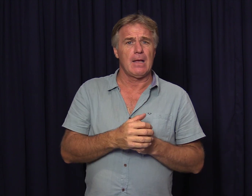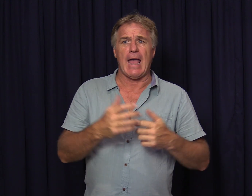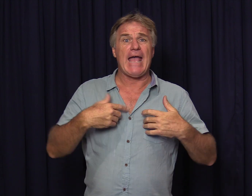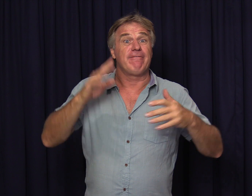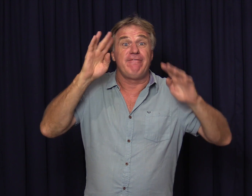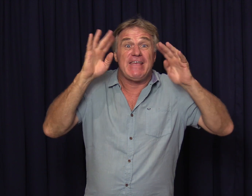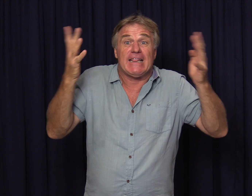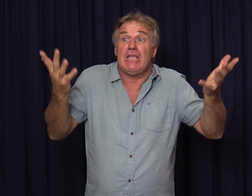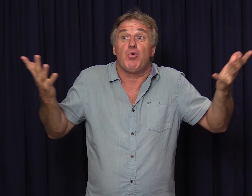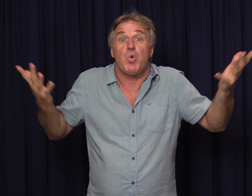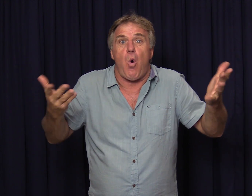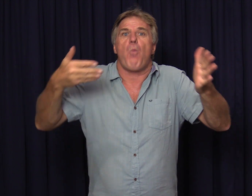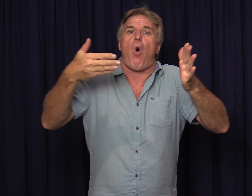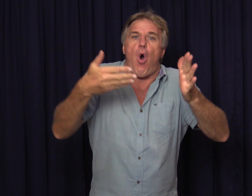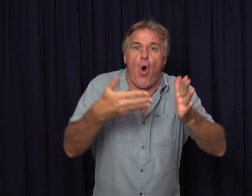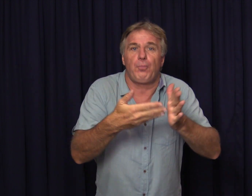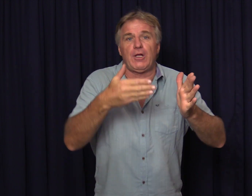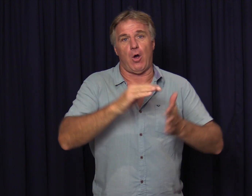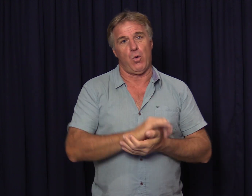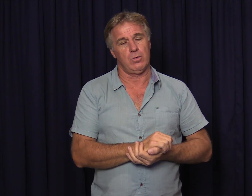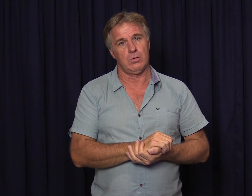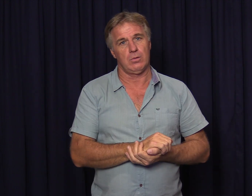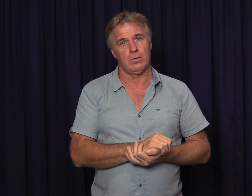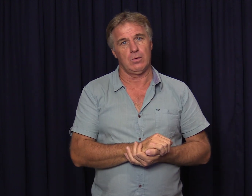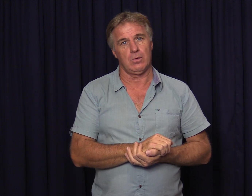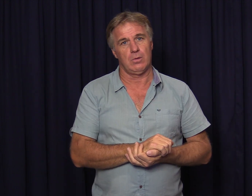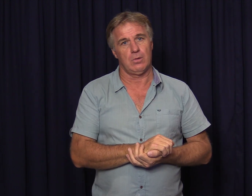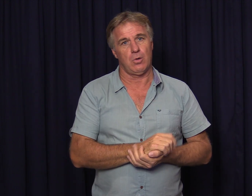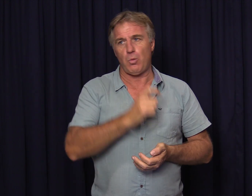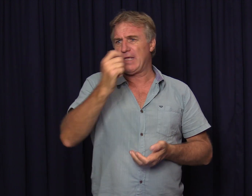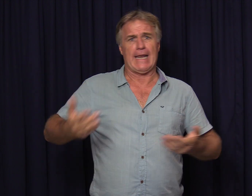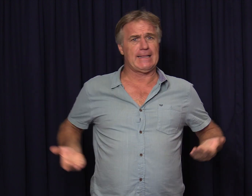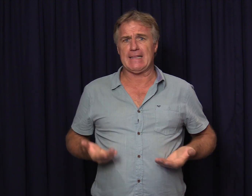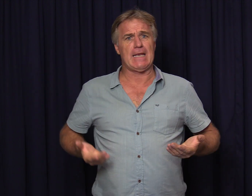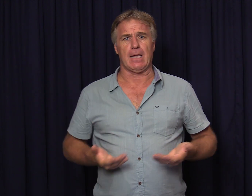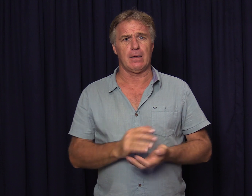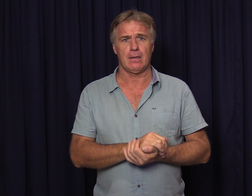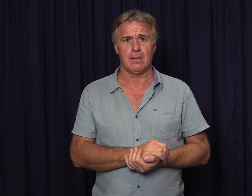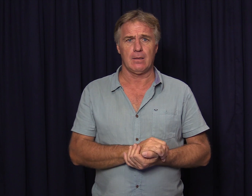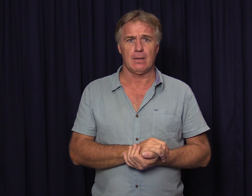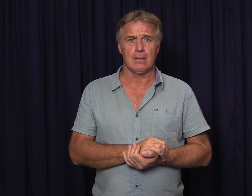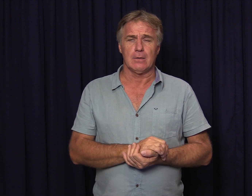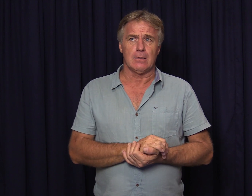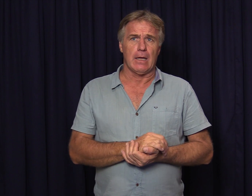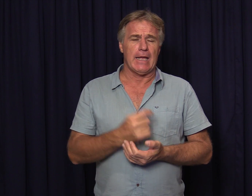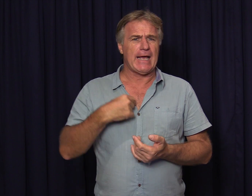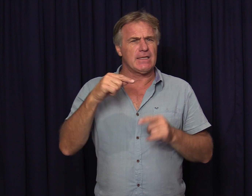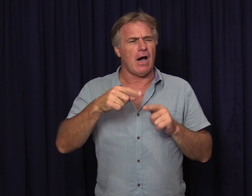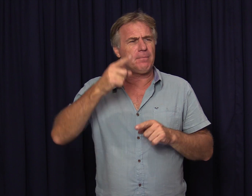ek weet nie hoe om op te hou om die heren te dien en ek het daar